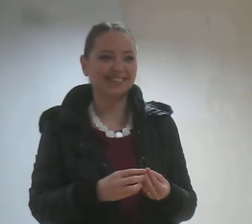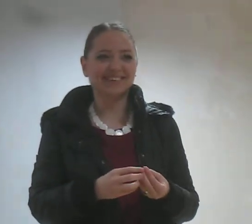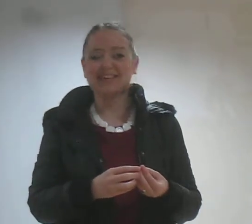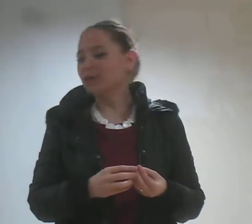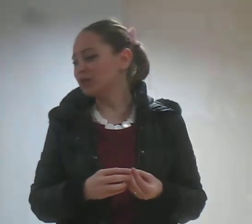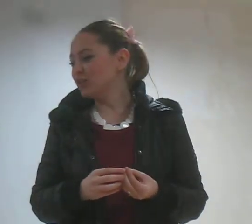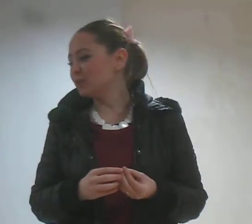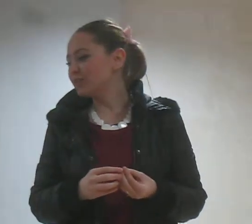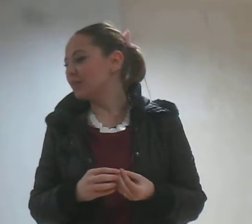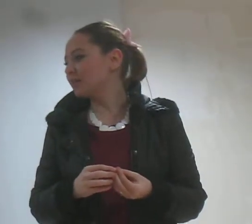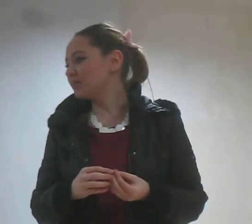Domadini soydu.